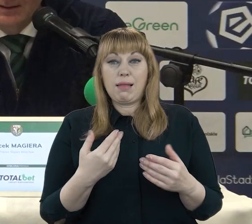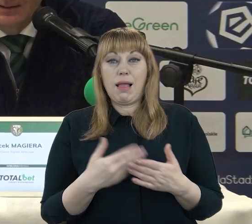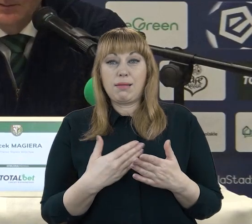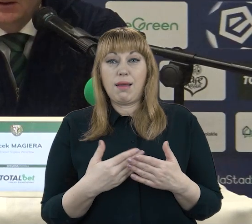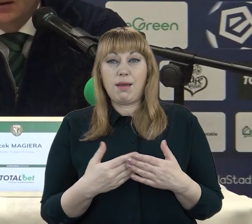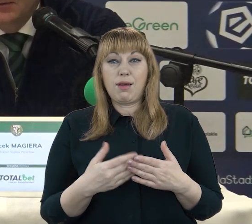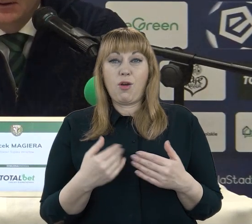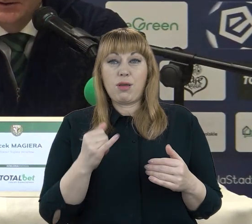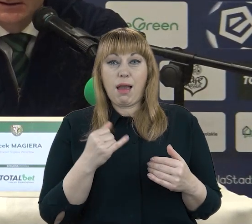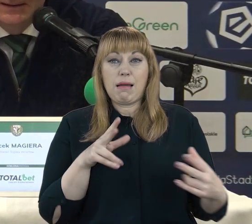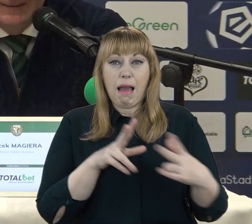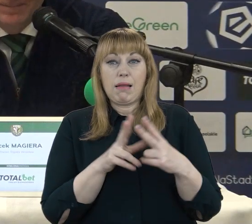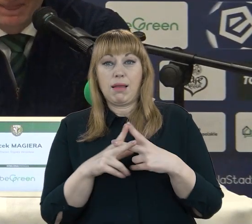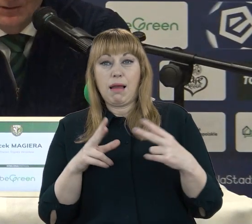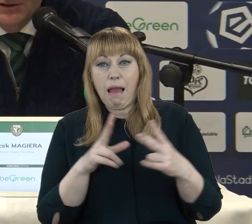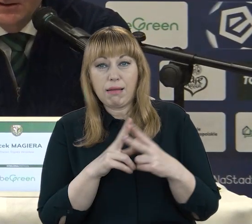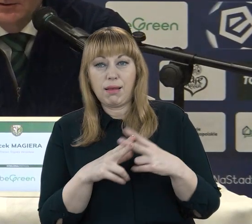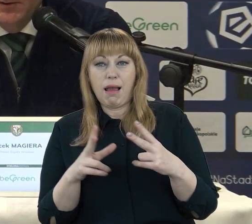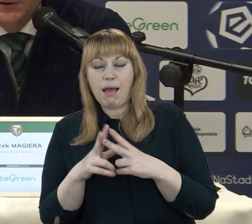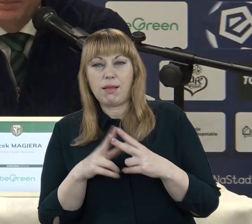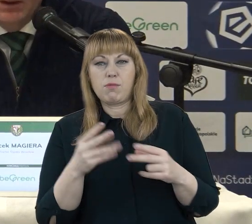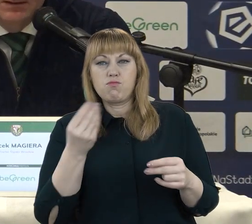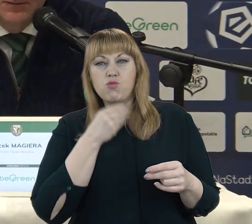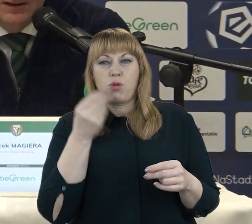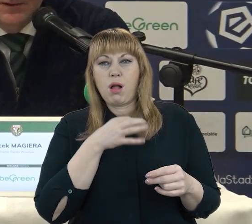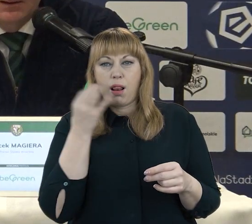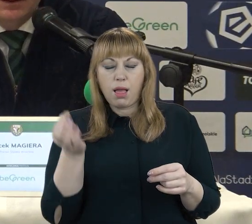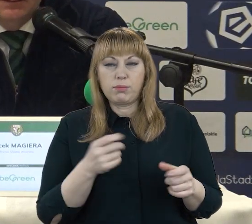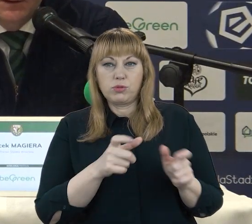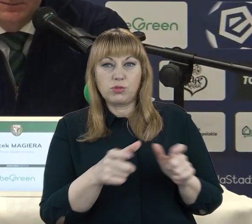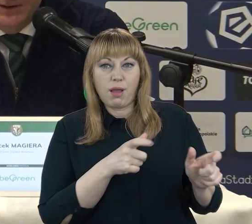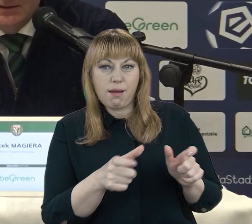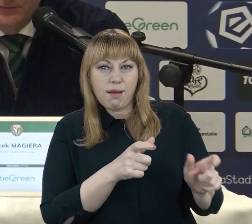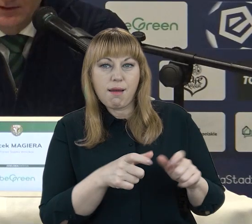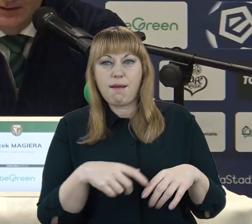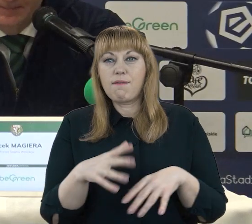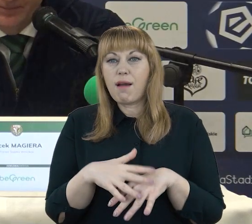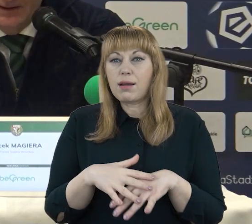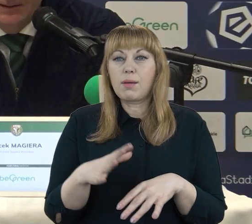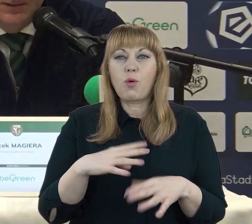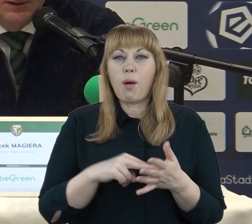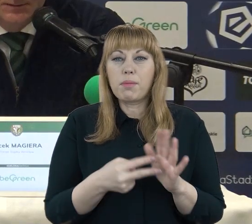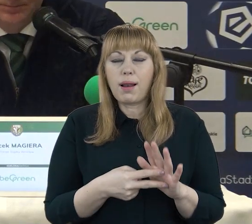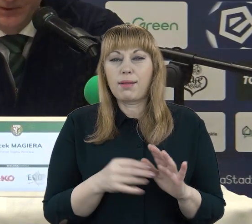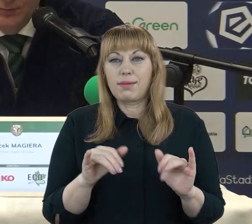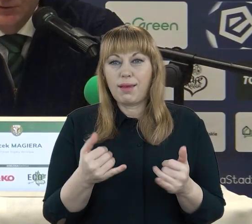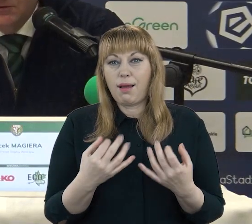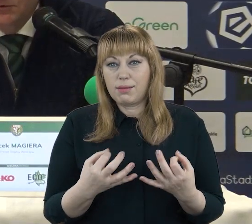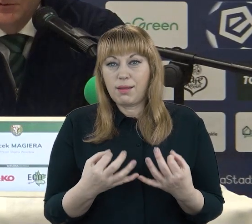tymi atakami. Także to też się z bierze. Warta miała taki plan swój na ten mecz, to przyniosło im